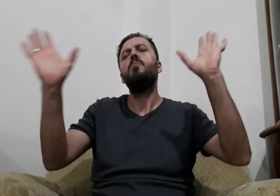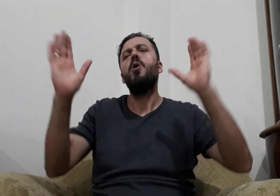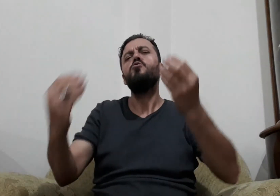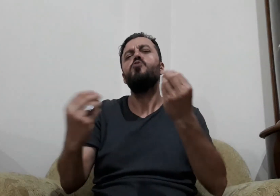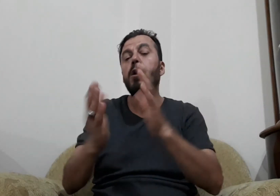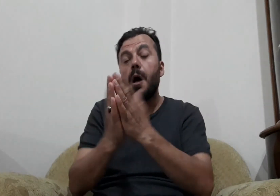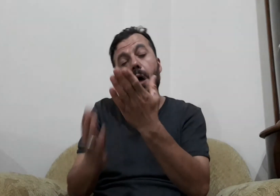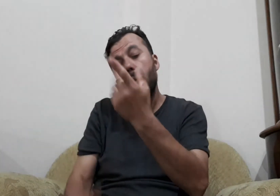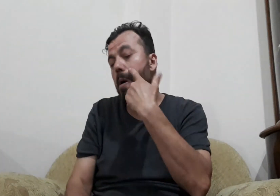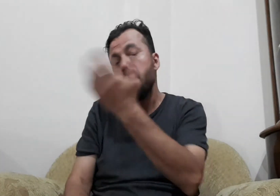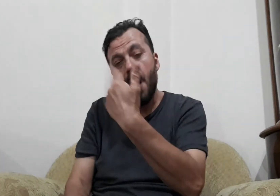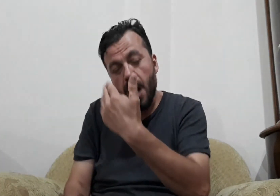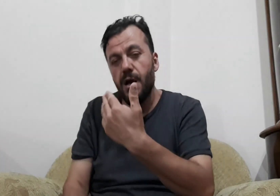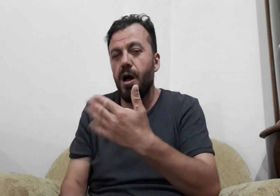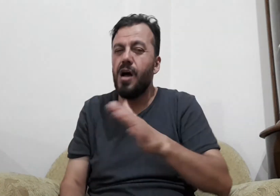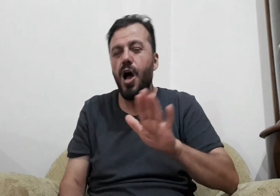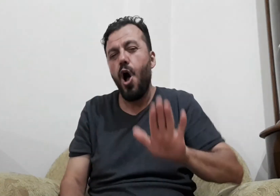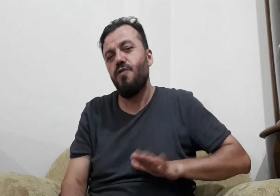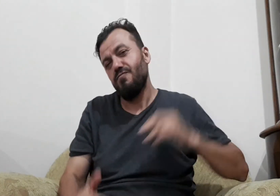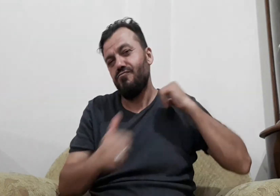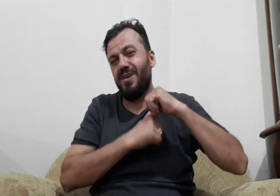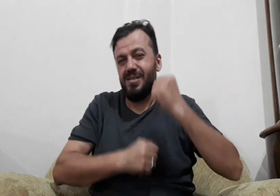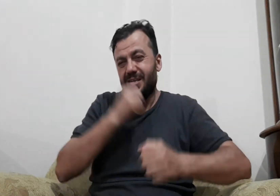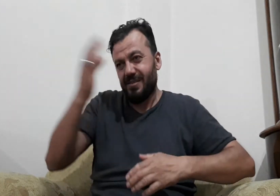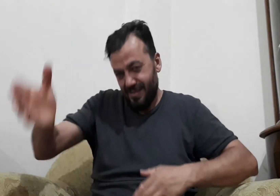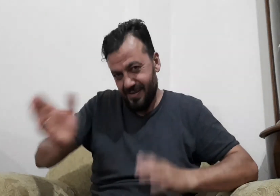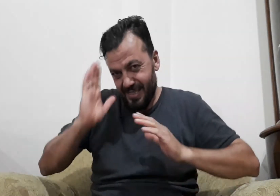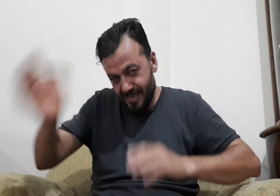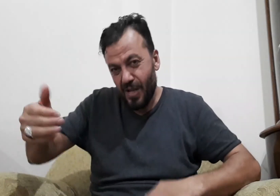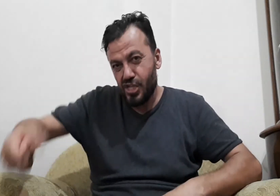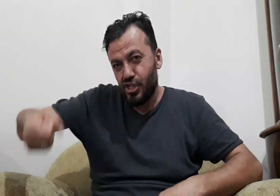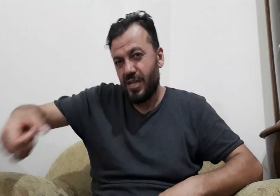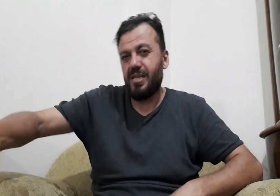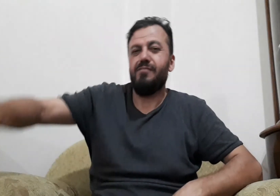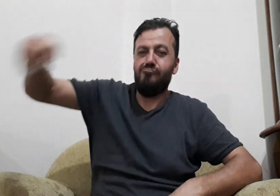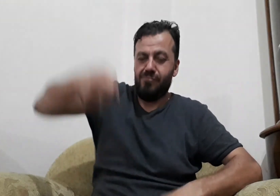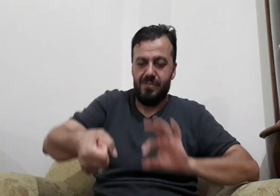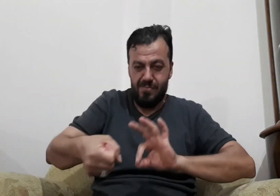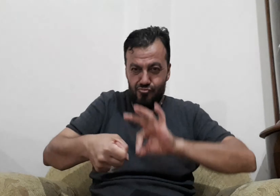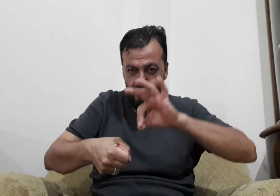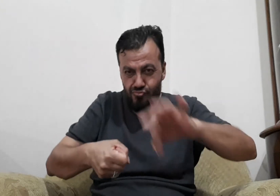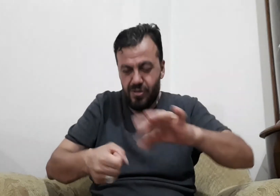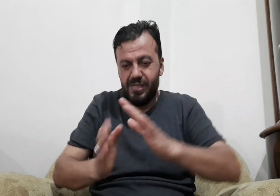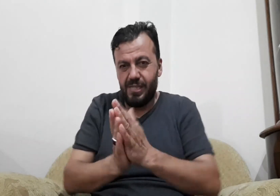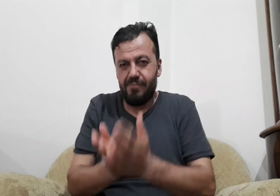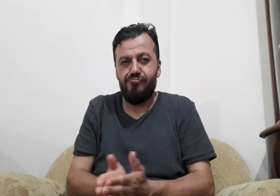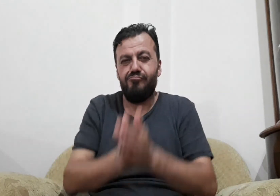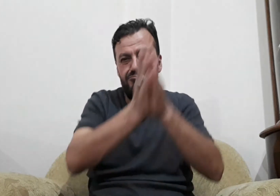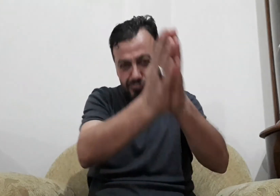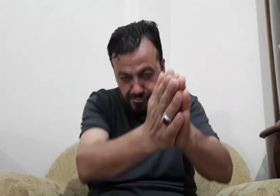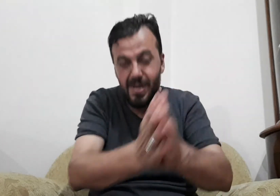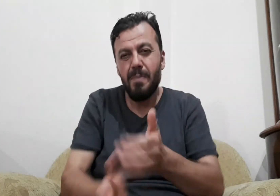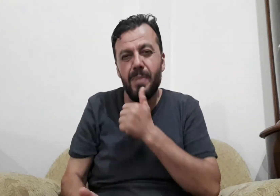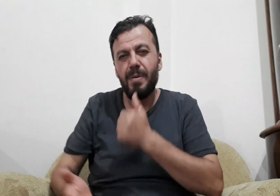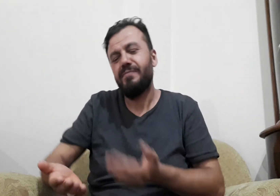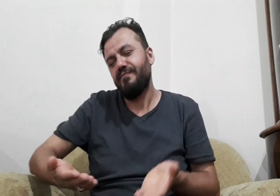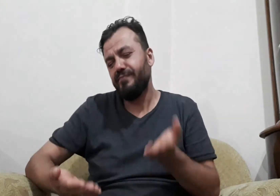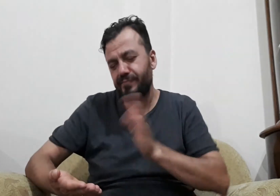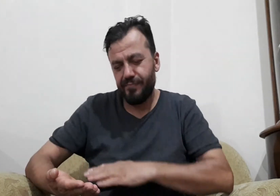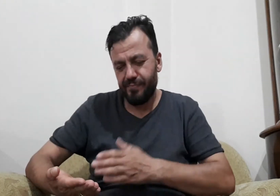çocuk demiş ki süper her şeyim süper işte kitapların defterlerin çantasından çıkarmış getirmiş babası